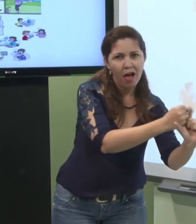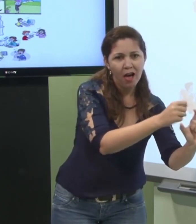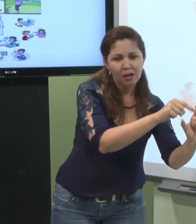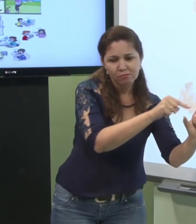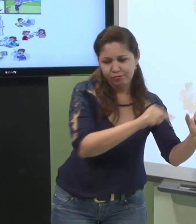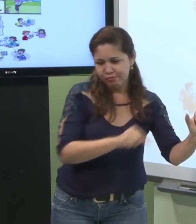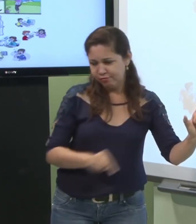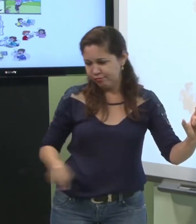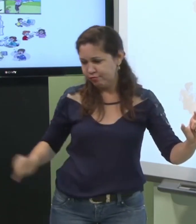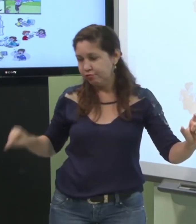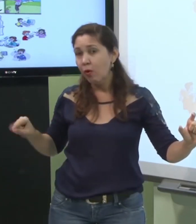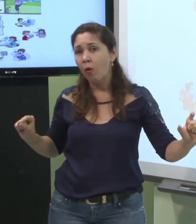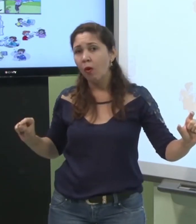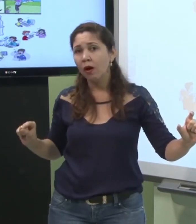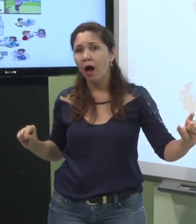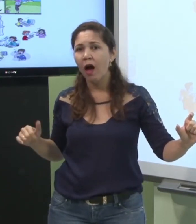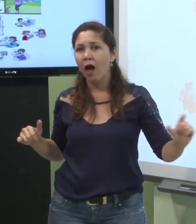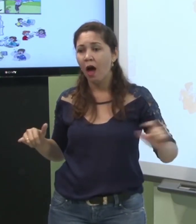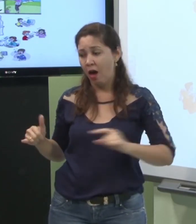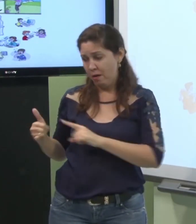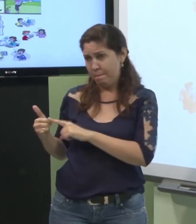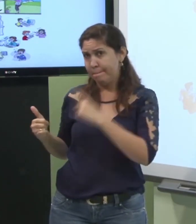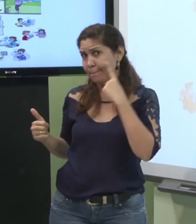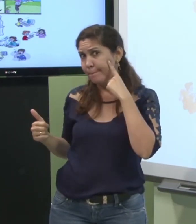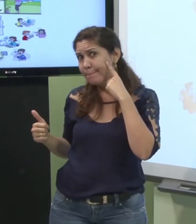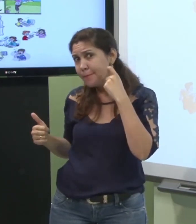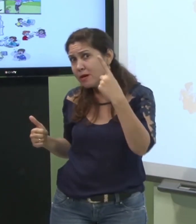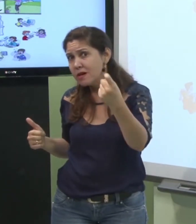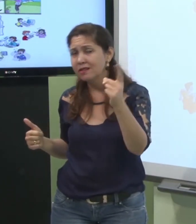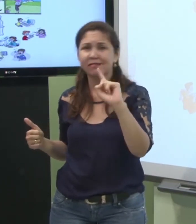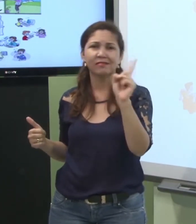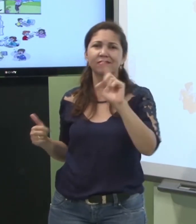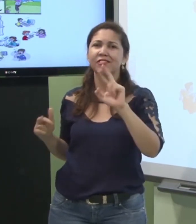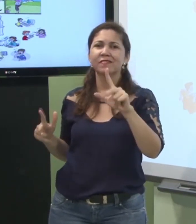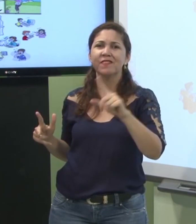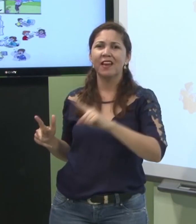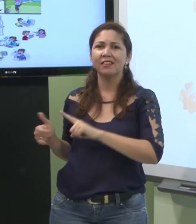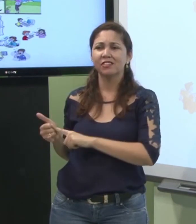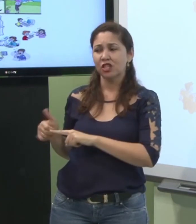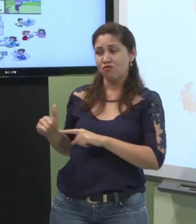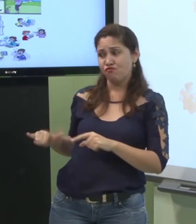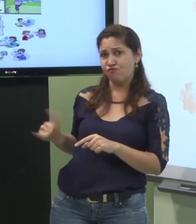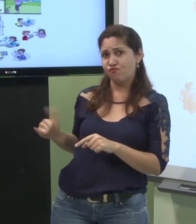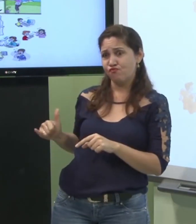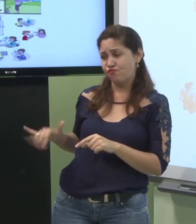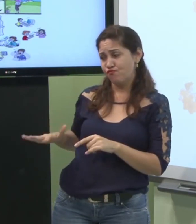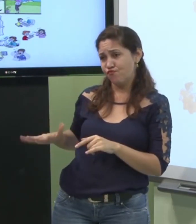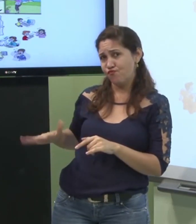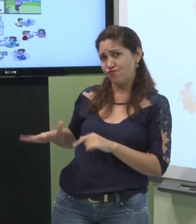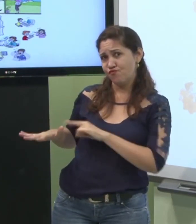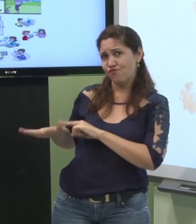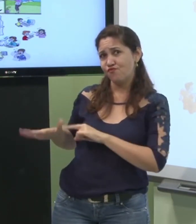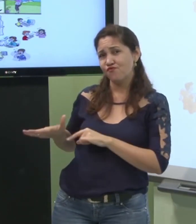esse dispositivo auditivo ele não faz barulho ele vibra